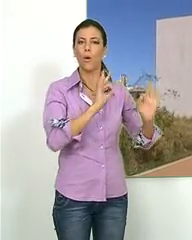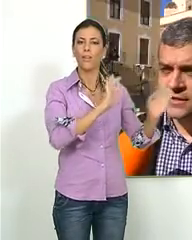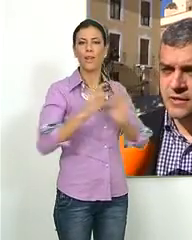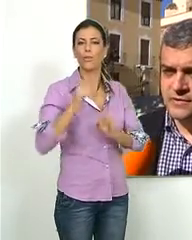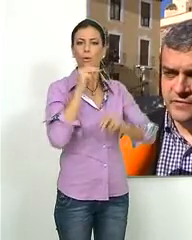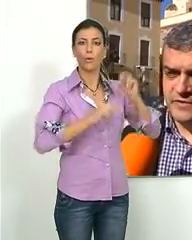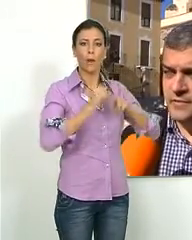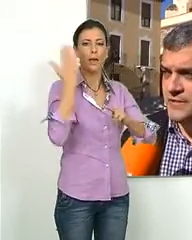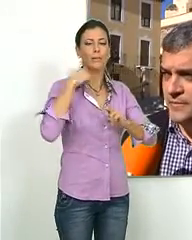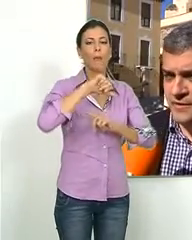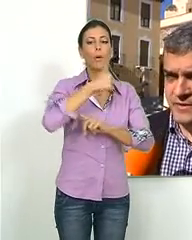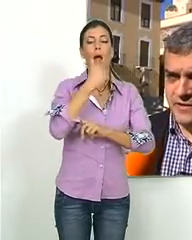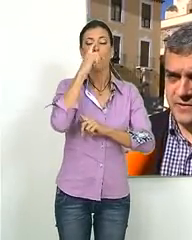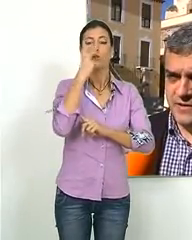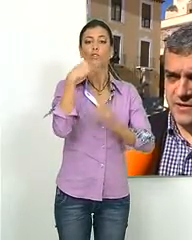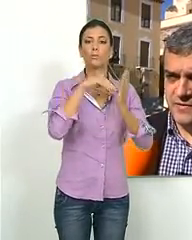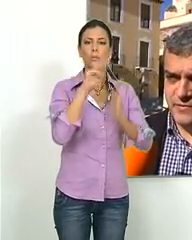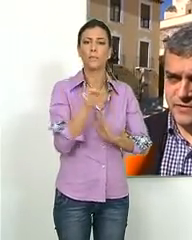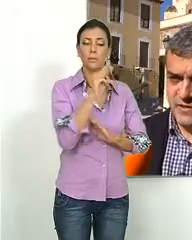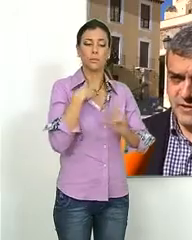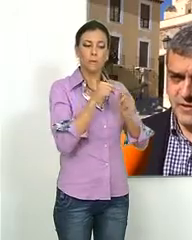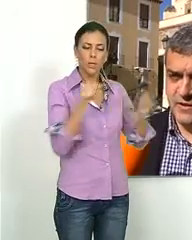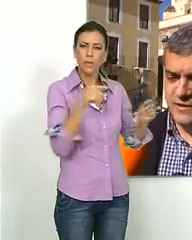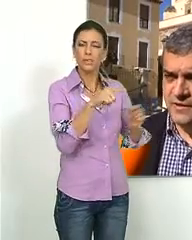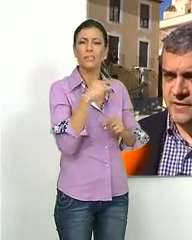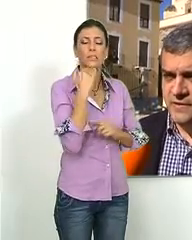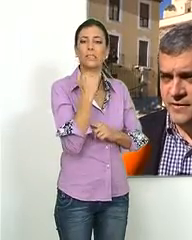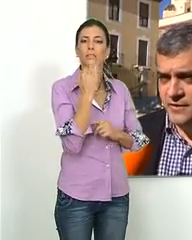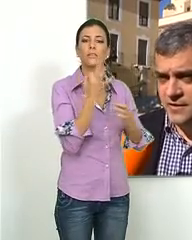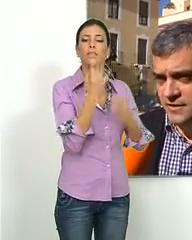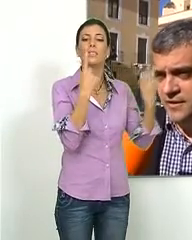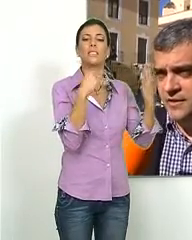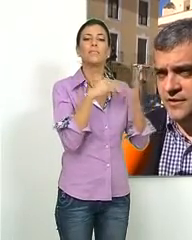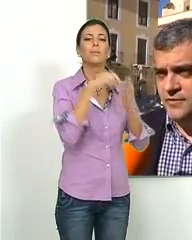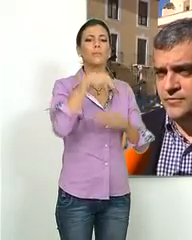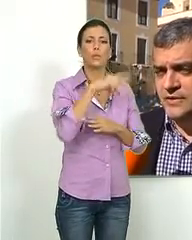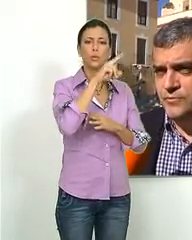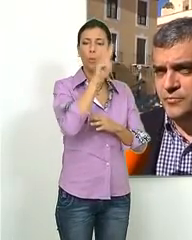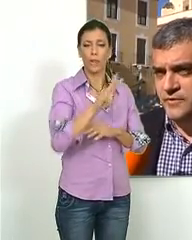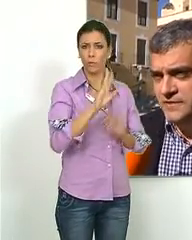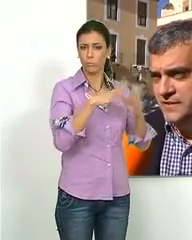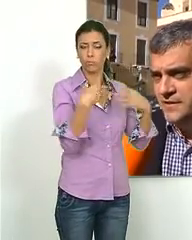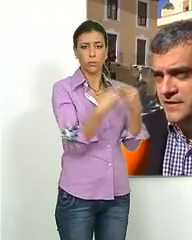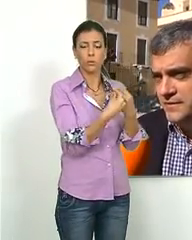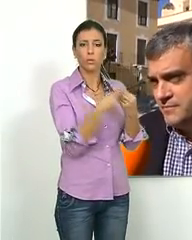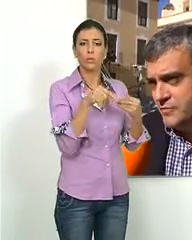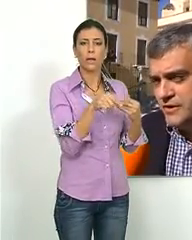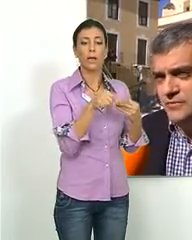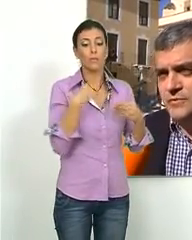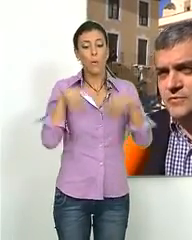aprobado en el año 2003. El edil contó que la parcela cuenta con casi 6.000 metros cuadrados, en los